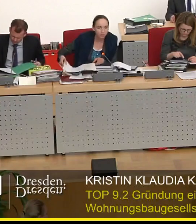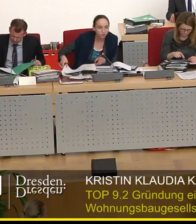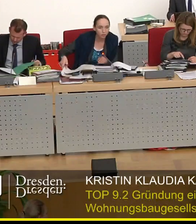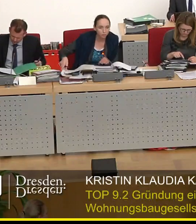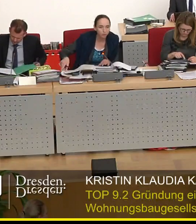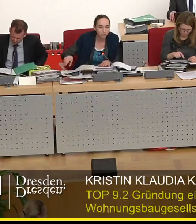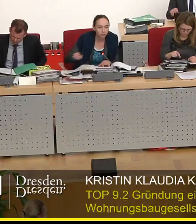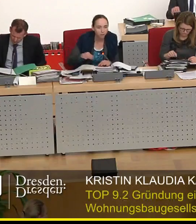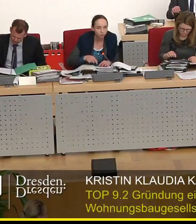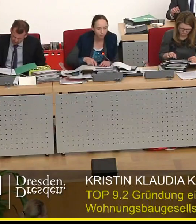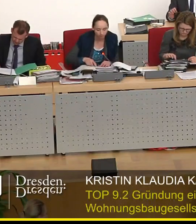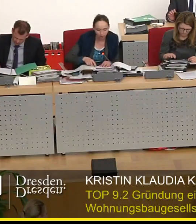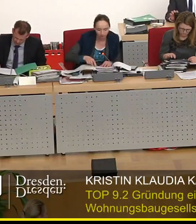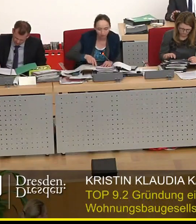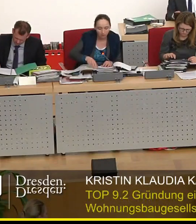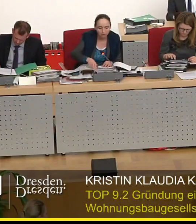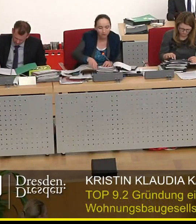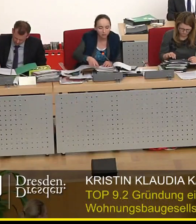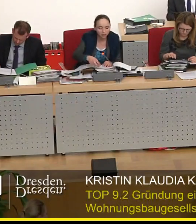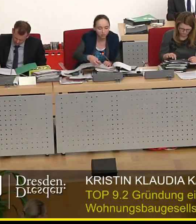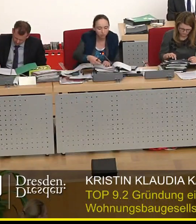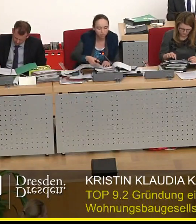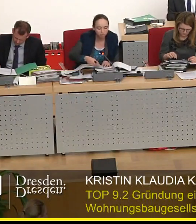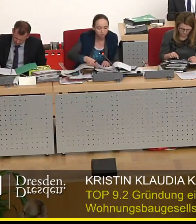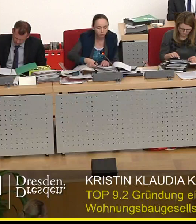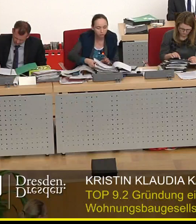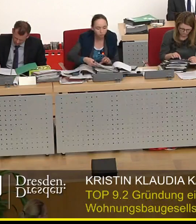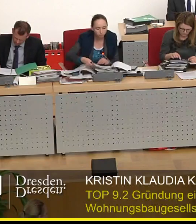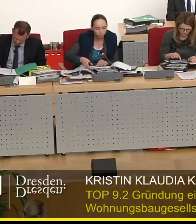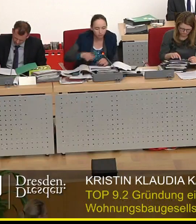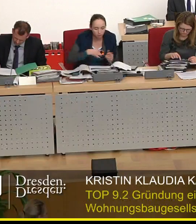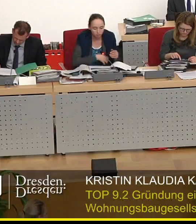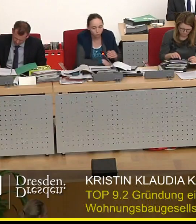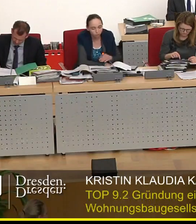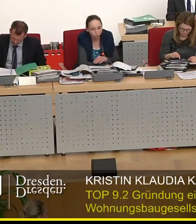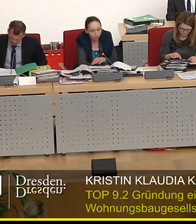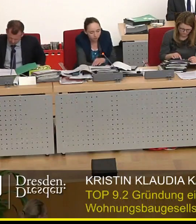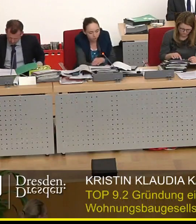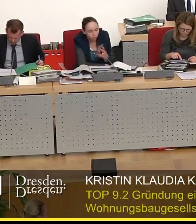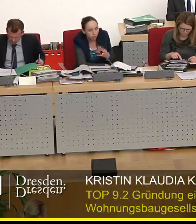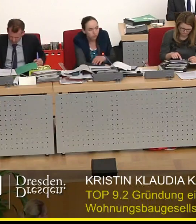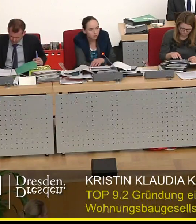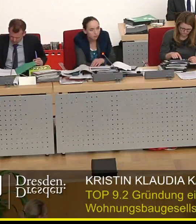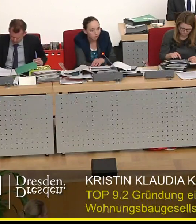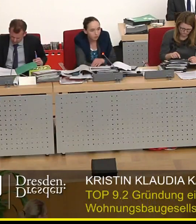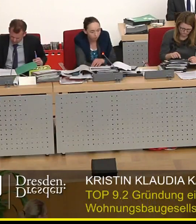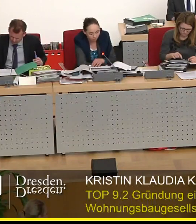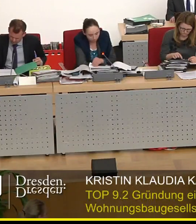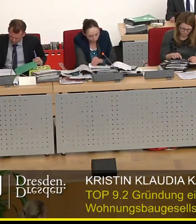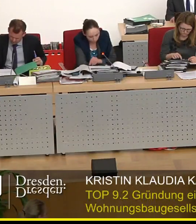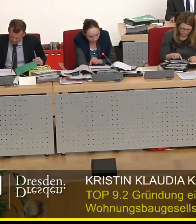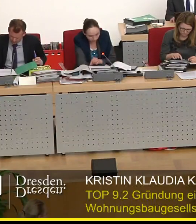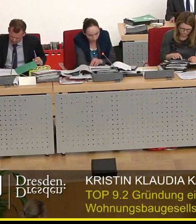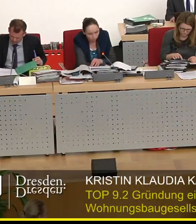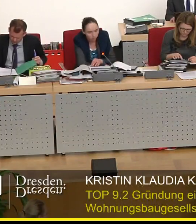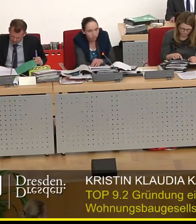und damit die Stadtverwaltung beauftragt hat. Die Ihnen heute zur Diskussion oder zur Abstimmung vorliegende Vorlage trinkt